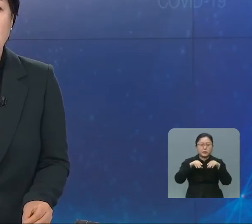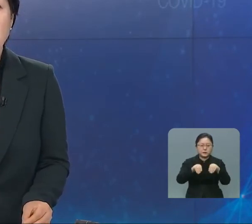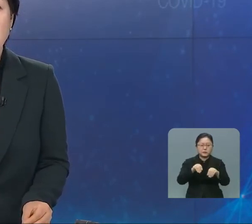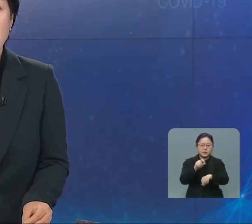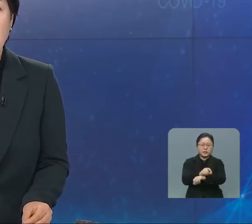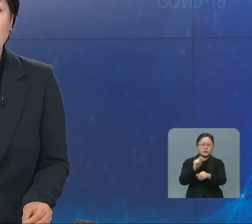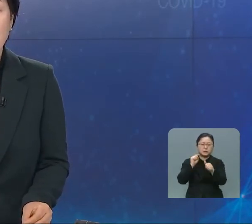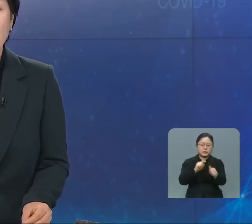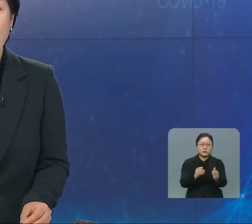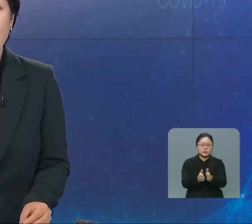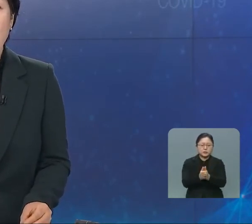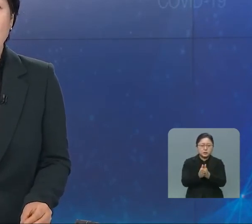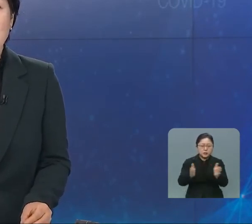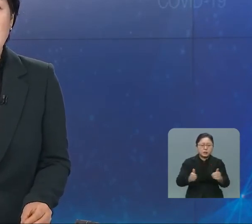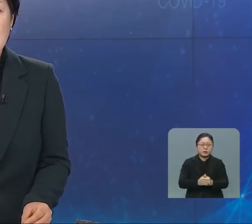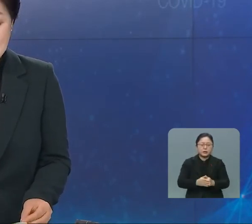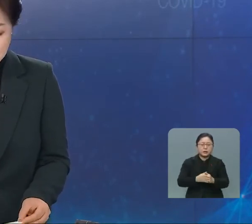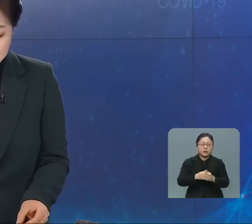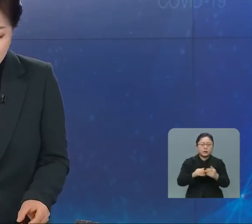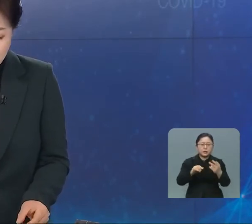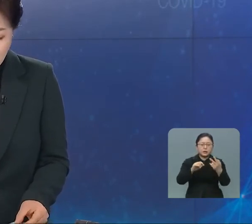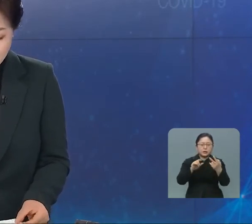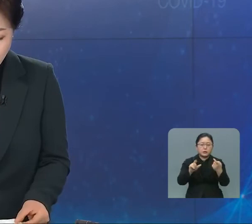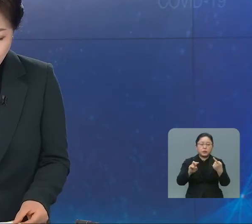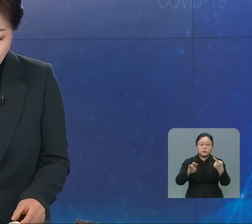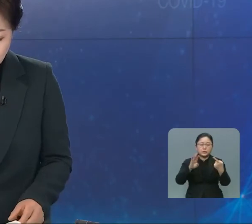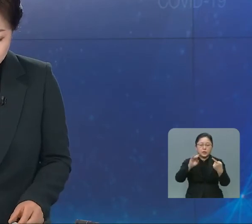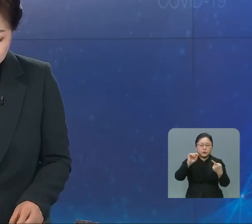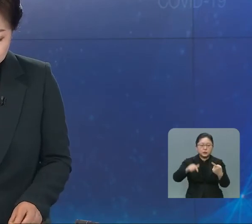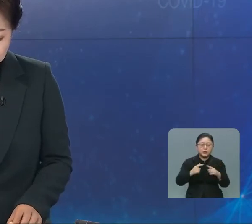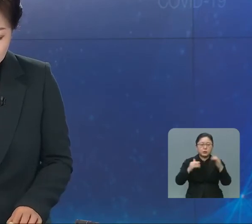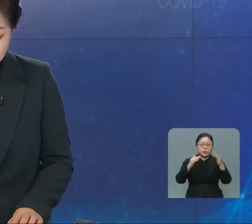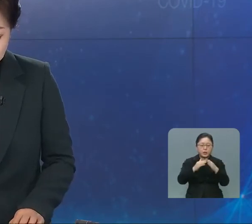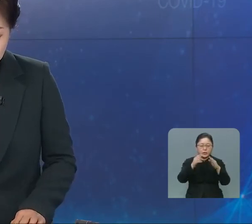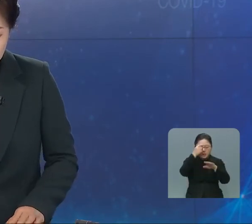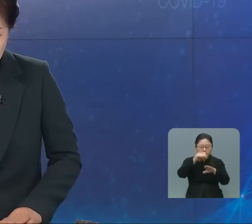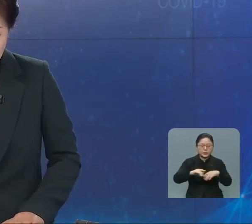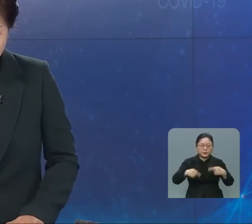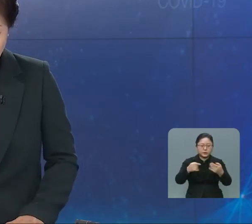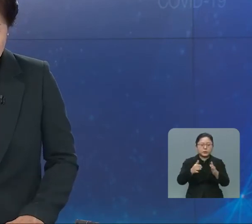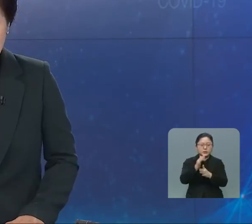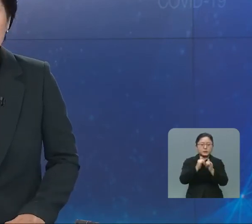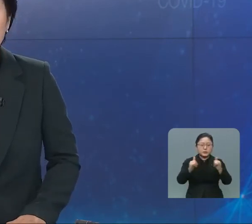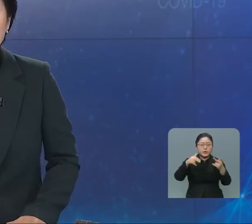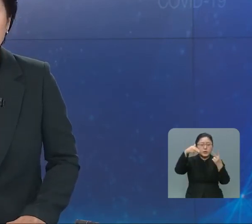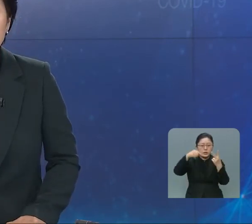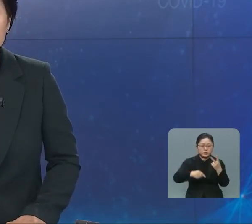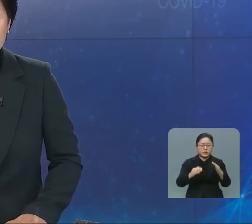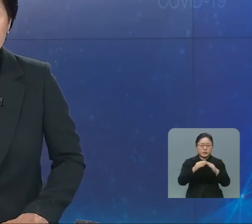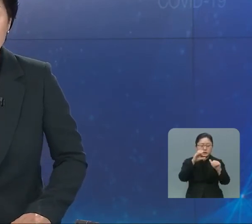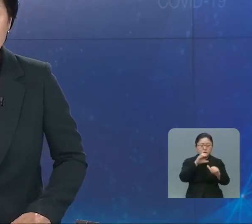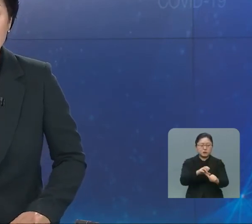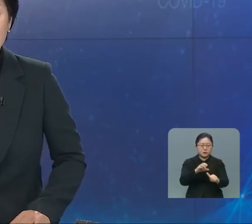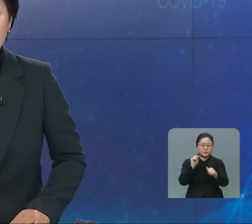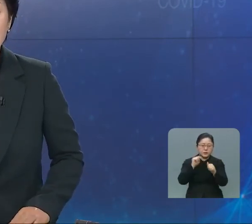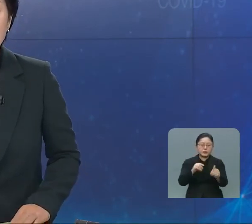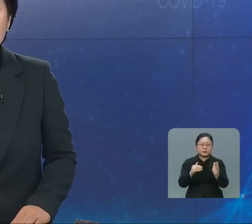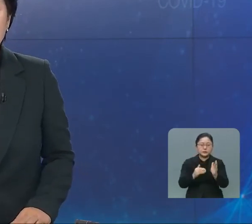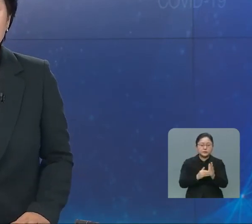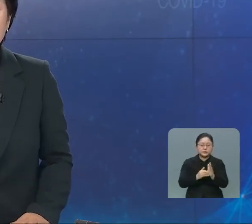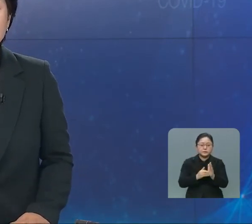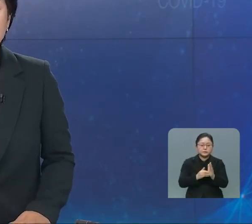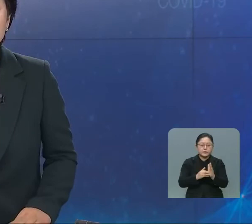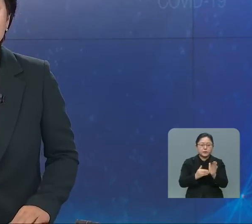행정명령을 발동했고, 또 지난 24일 안디옥 교회 예배에 참석한 시민들은 2주간 자가격리 조치를 취했습니다.